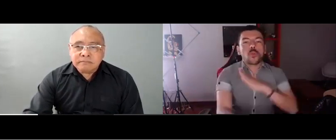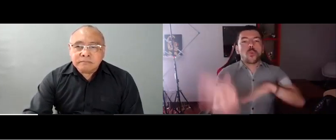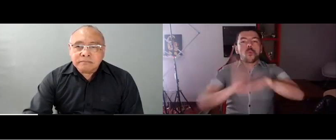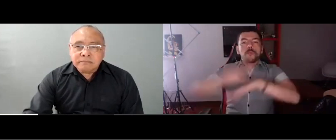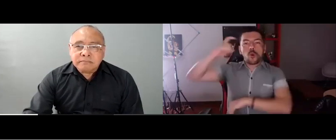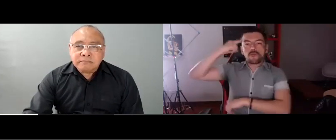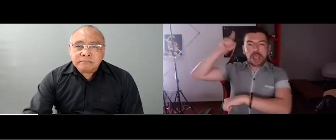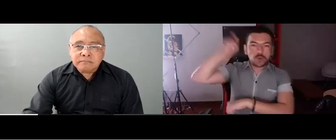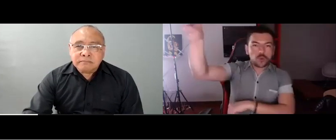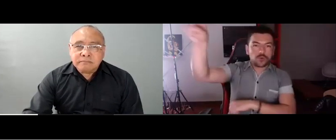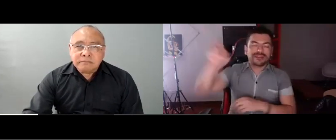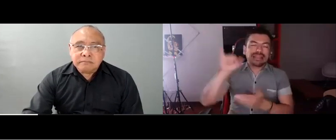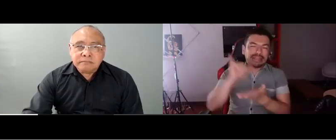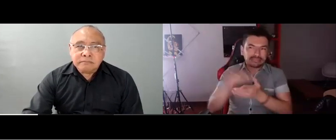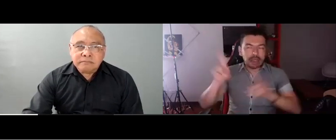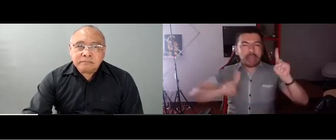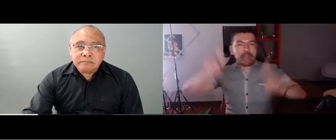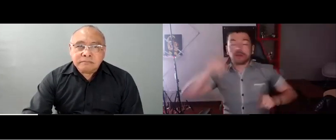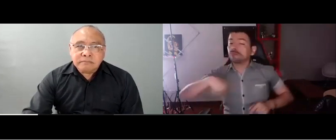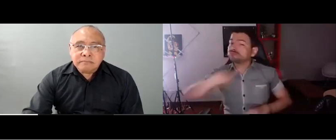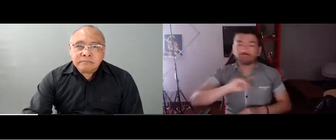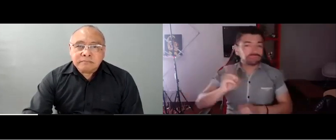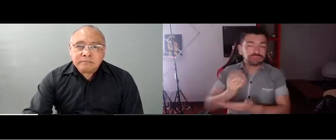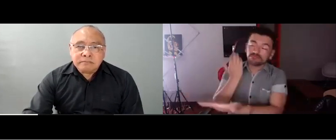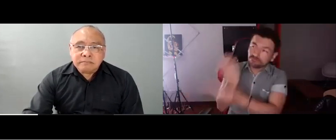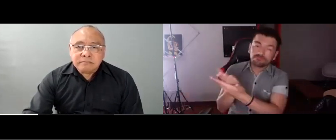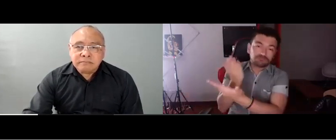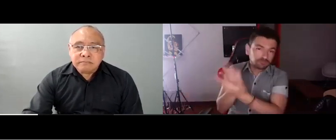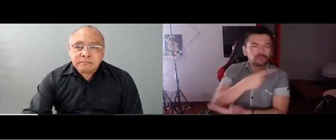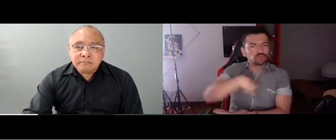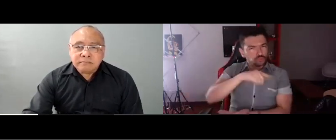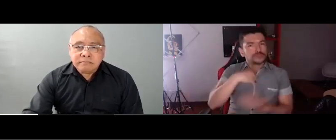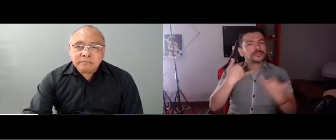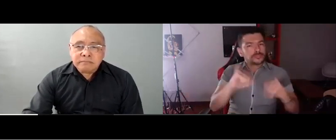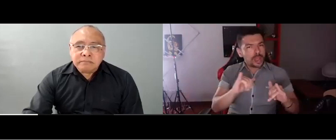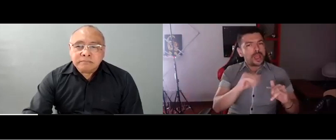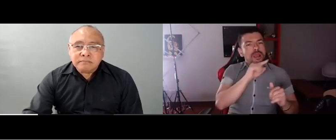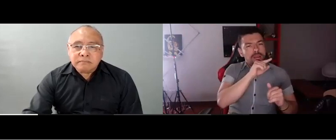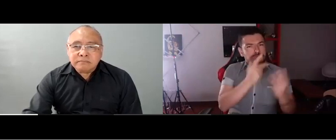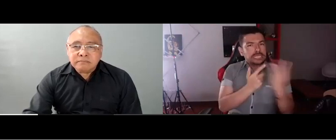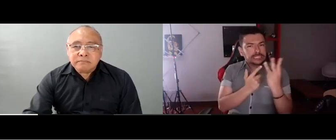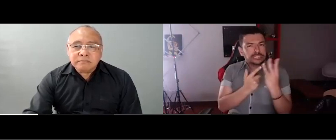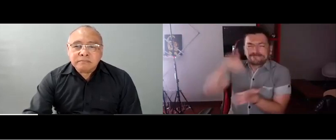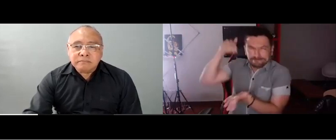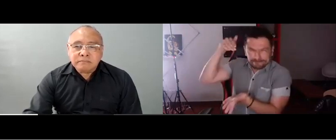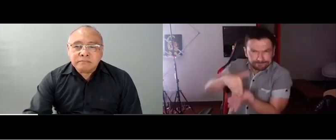existen allí. Eso obviamente tiene ciertos riesgos, de allí que gobierno nacional o los entes de gobierno nacional